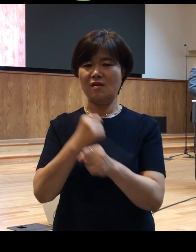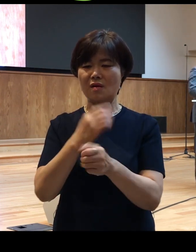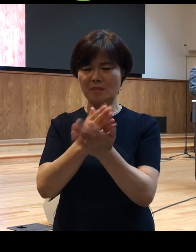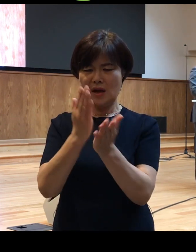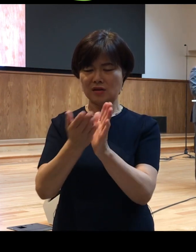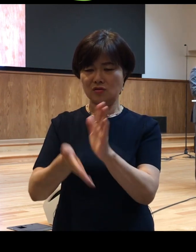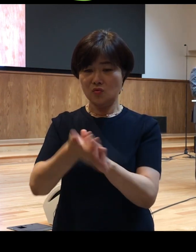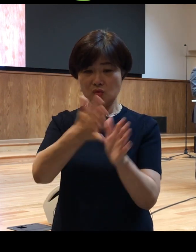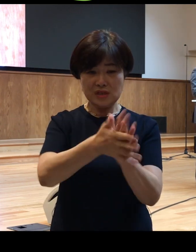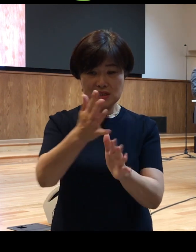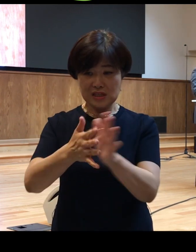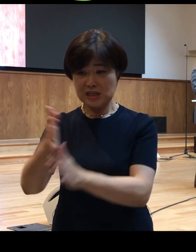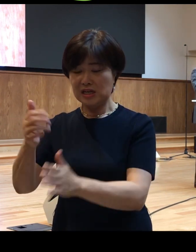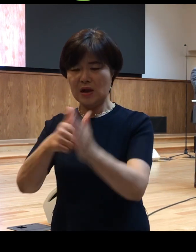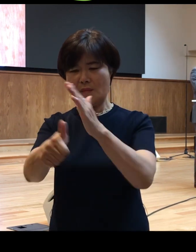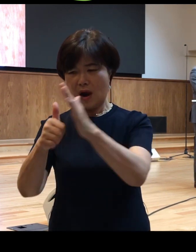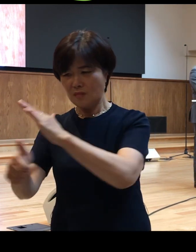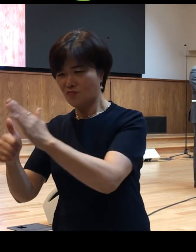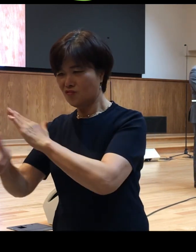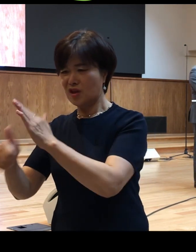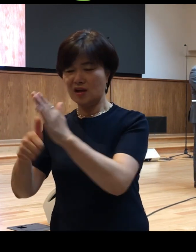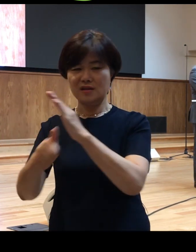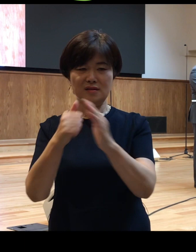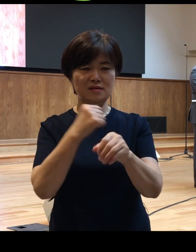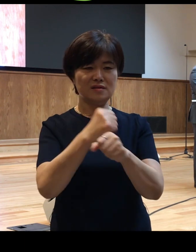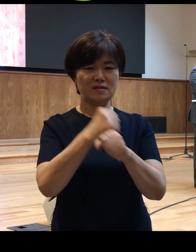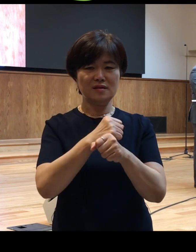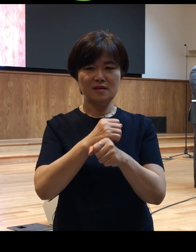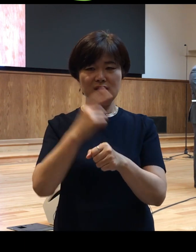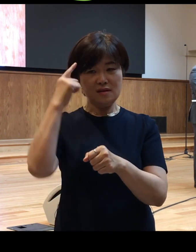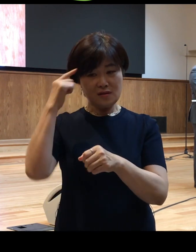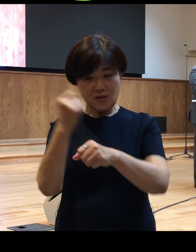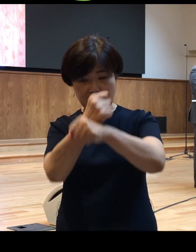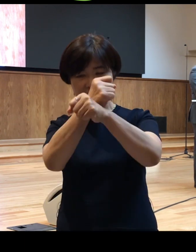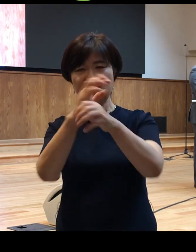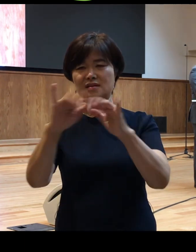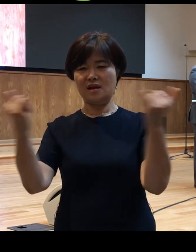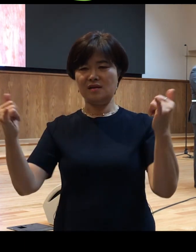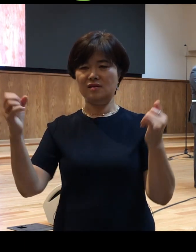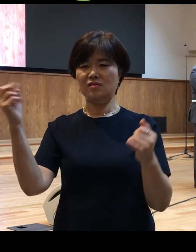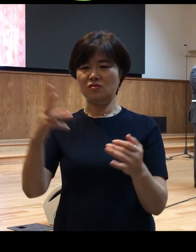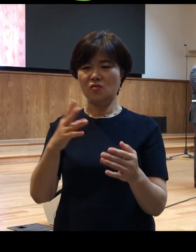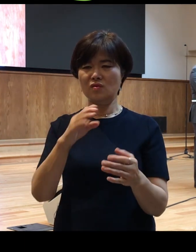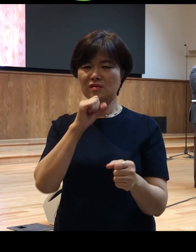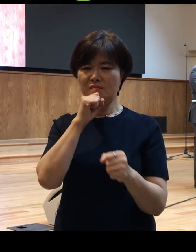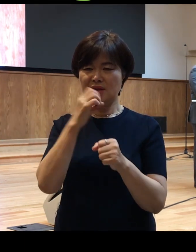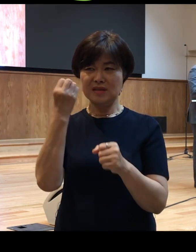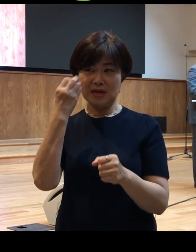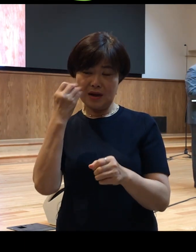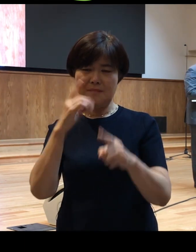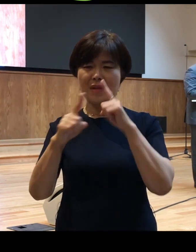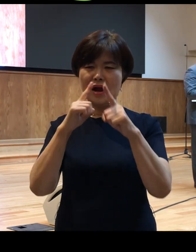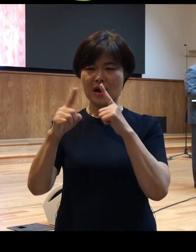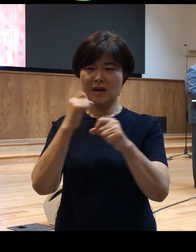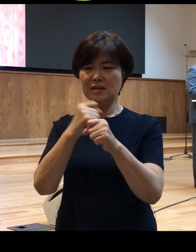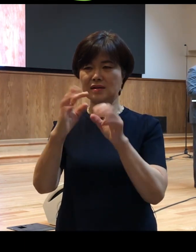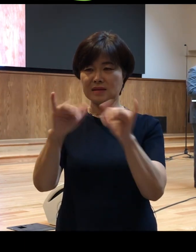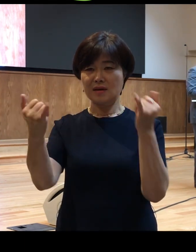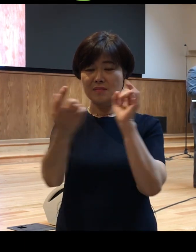순회하는 그런 순회 철학자들이나 어떤 궤변적인 사상가들을 만나는 일이 그렇게